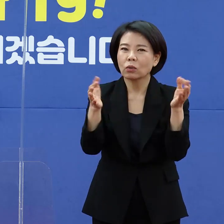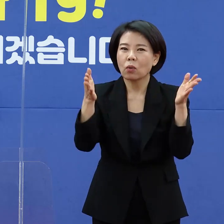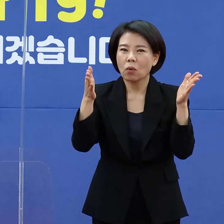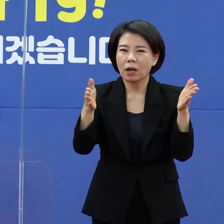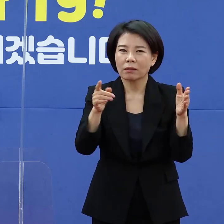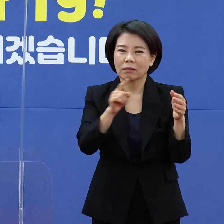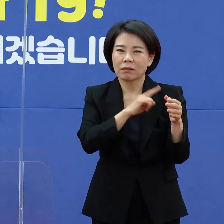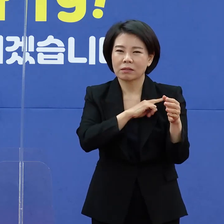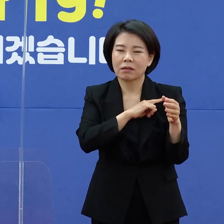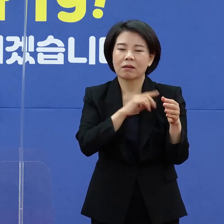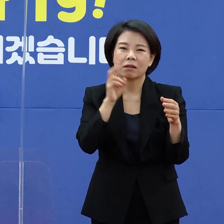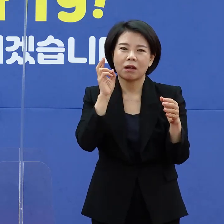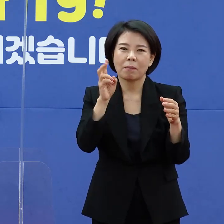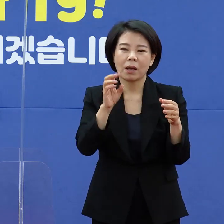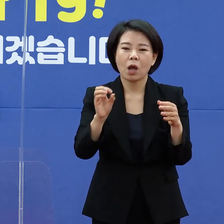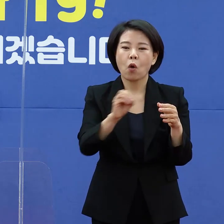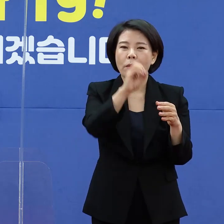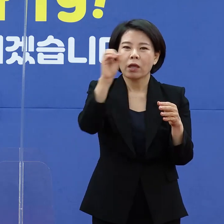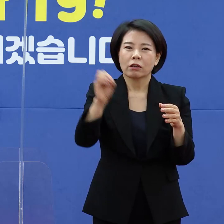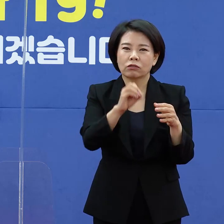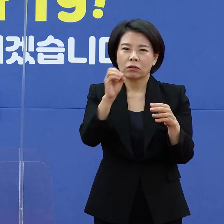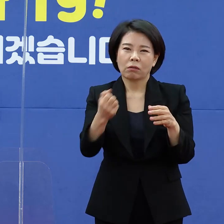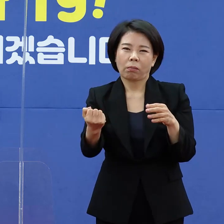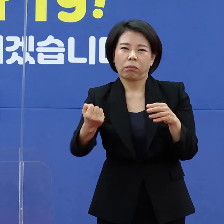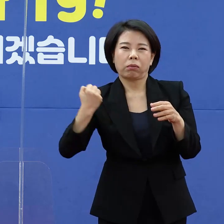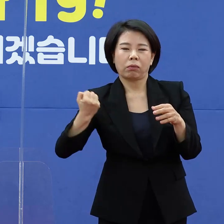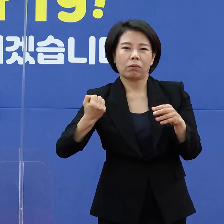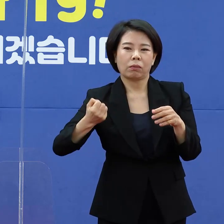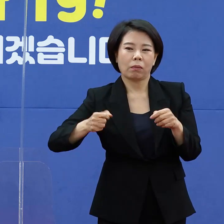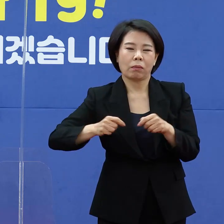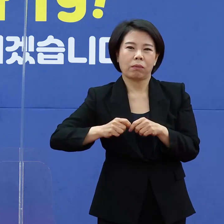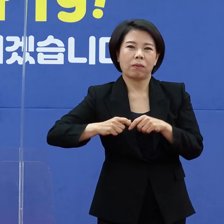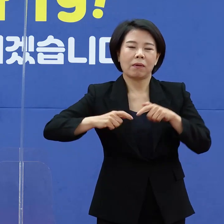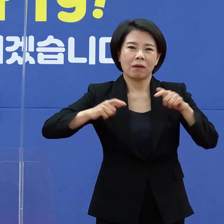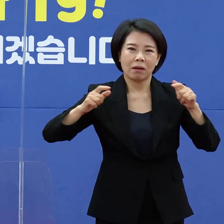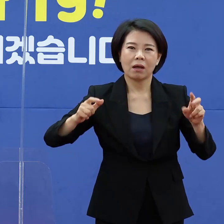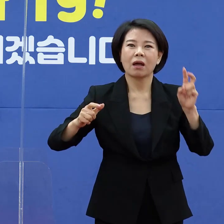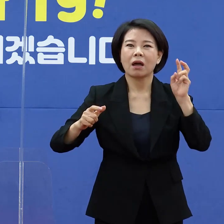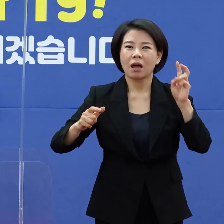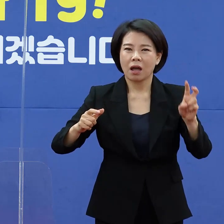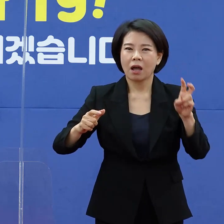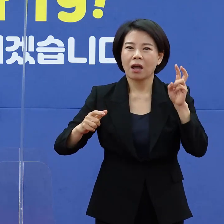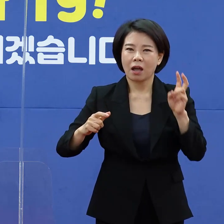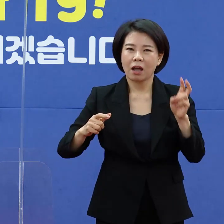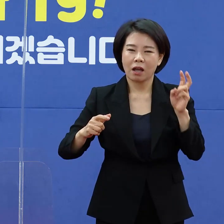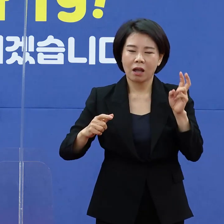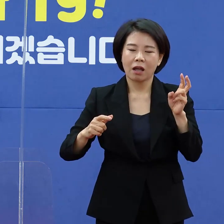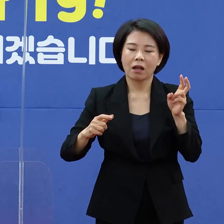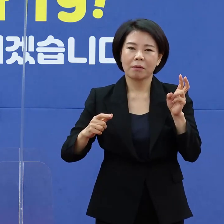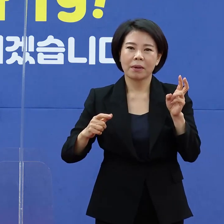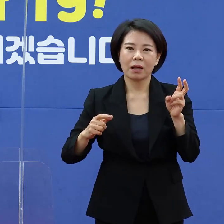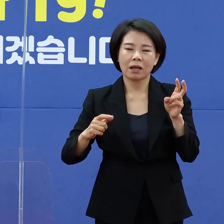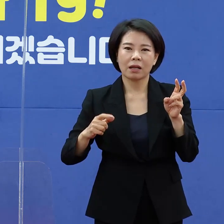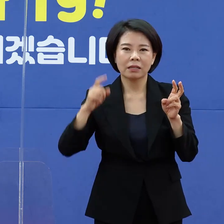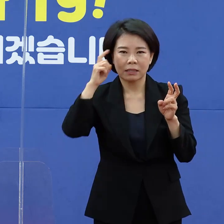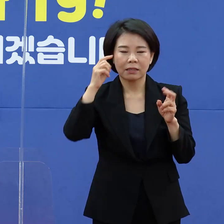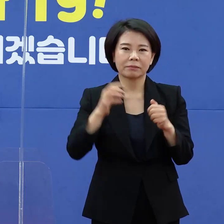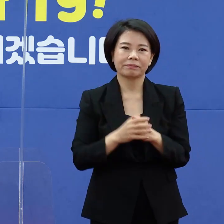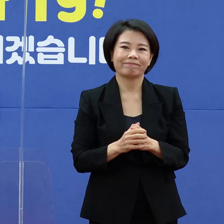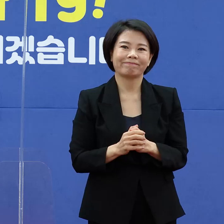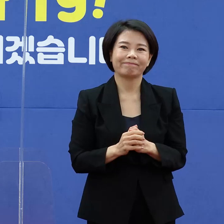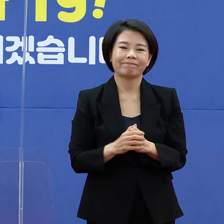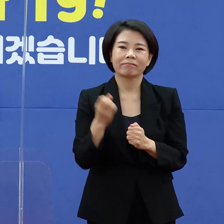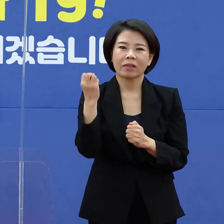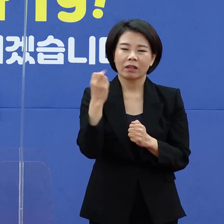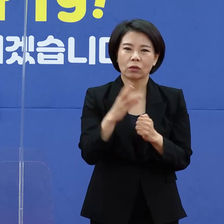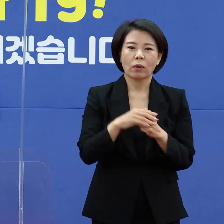아마 이 오미크론 우세종이 가장 확대되는 경향성을 보일 것이다 이렇게 생각이 들고